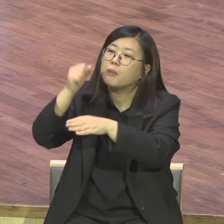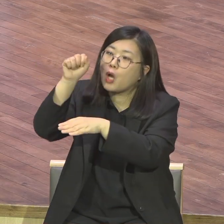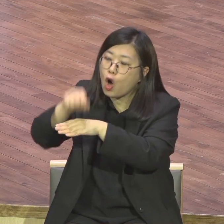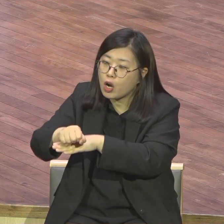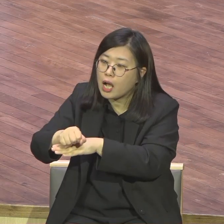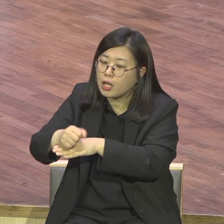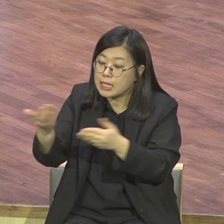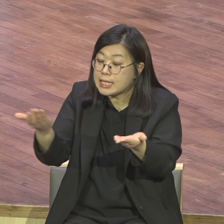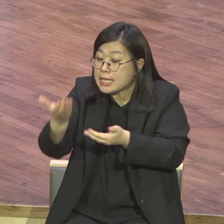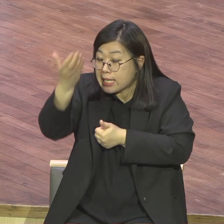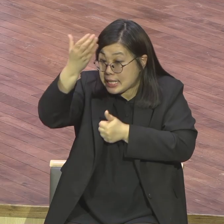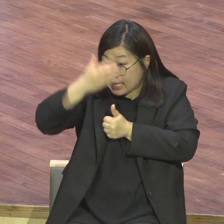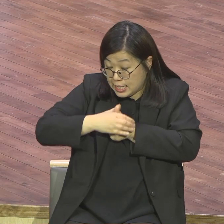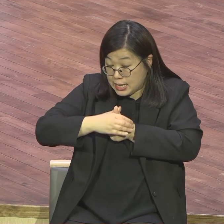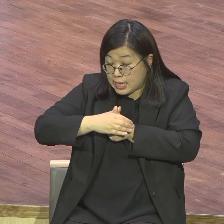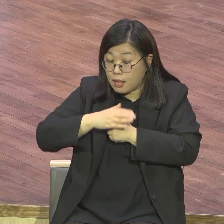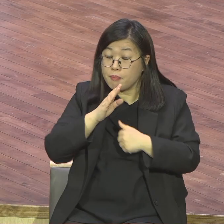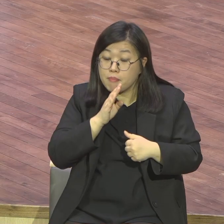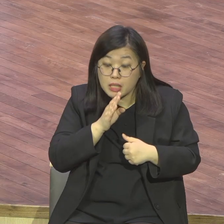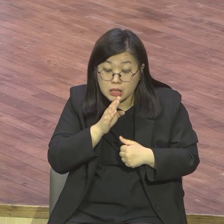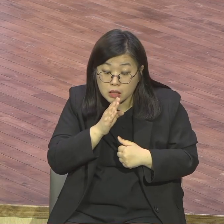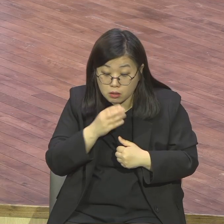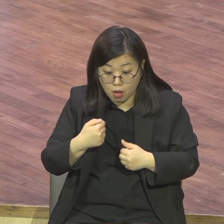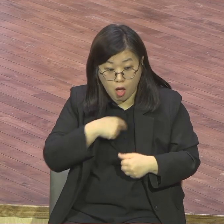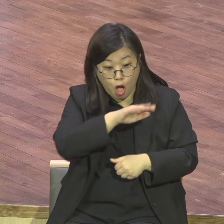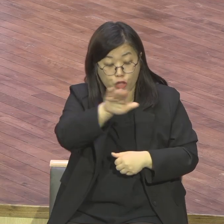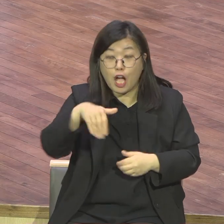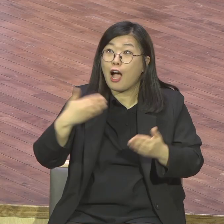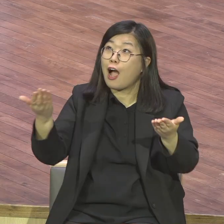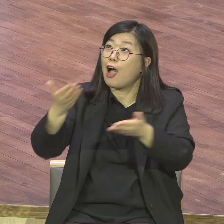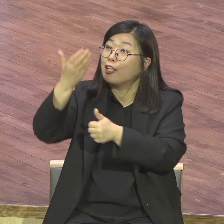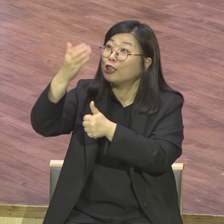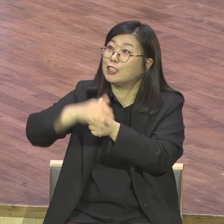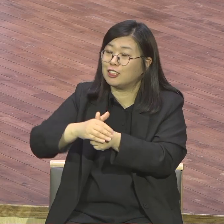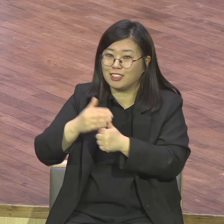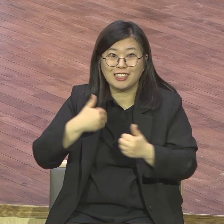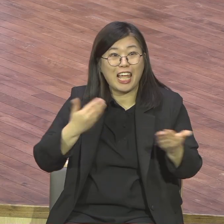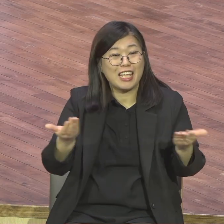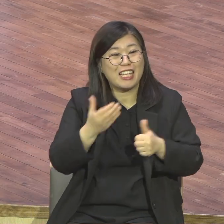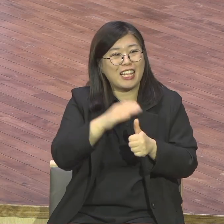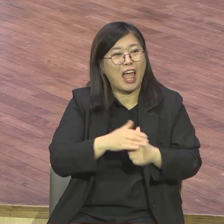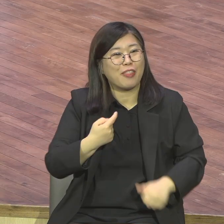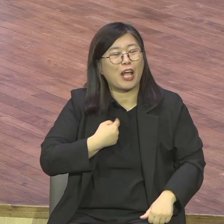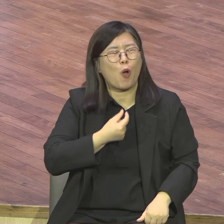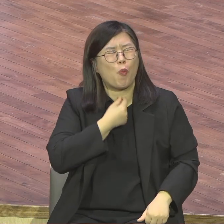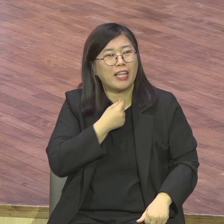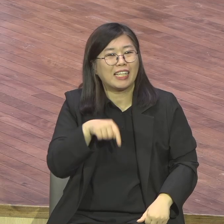교회 있는 장소잖아요 여기서 하나님 직분을 줬어요 그 직분은 하나님 허락하신 하나님이 일을 할 수 있도록